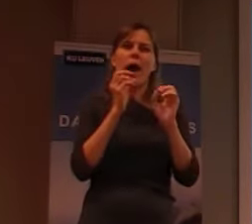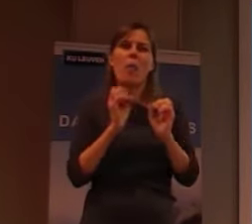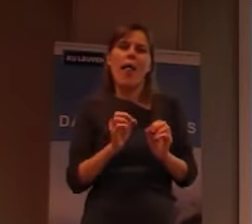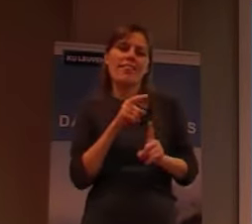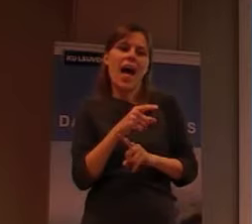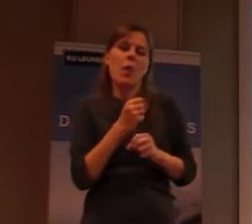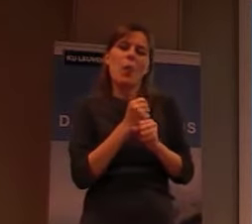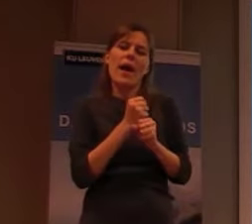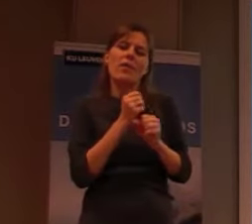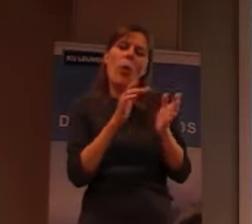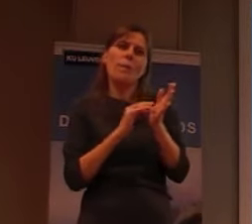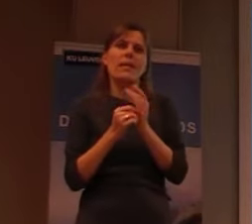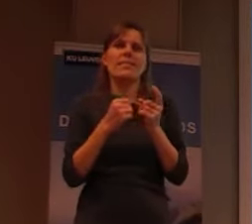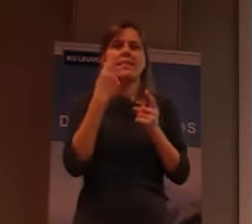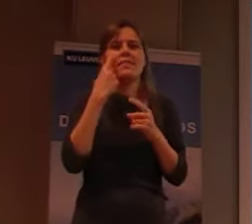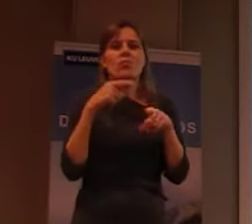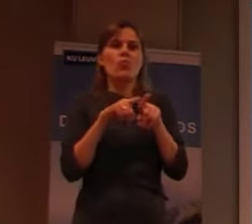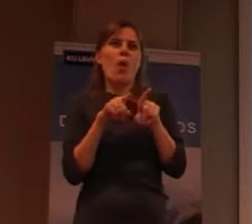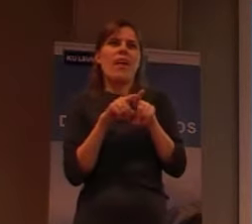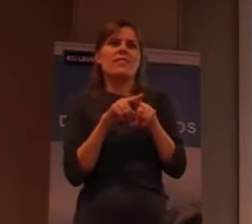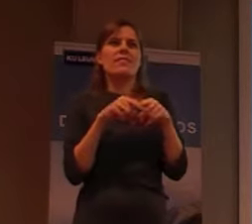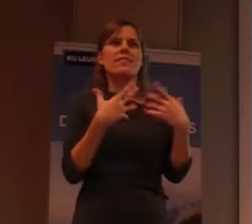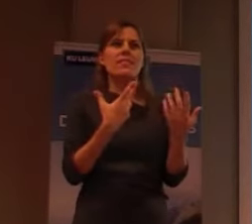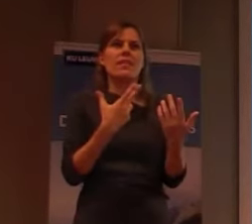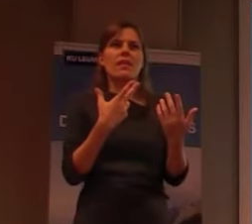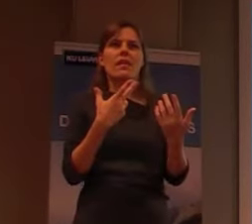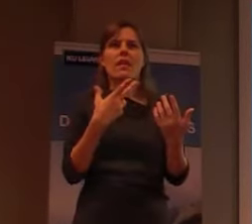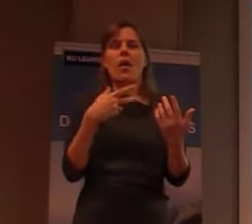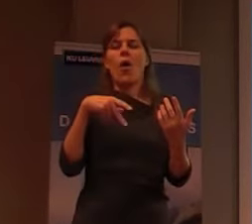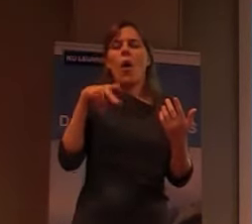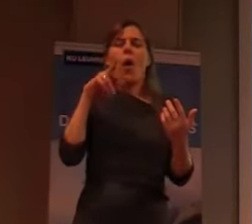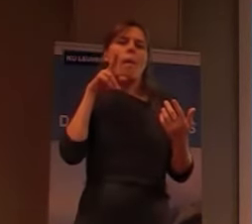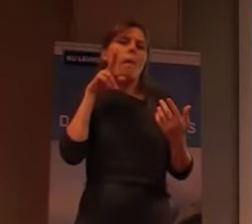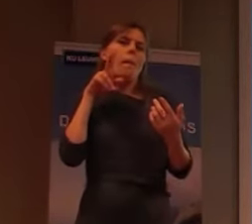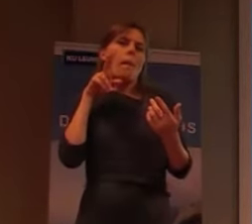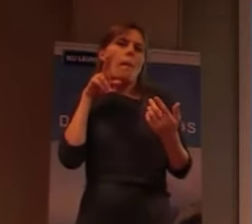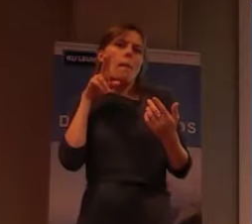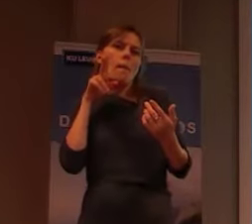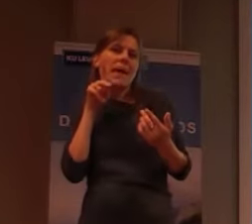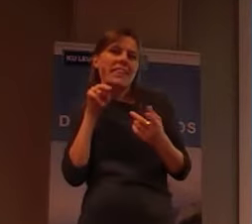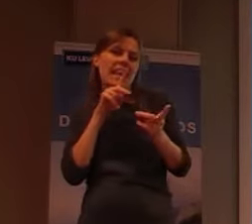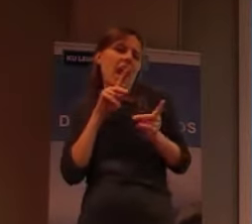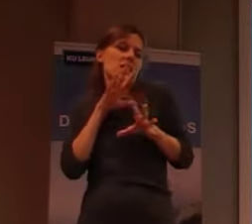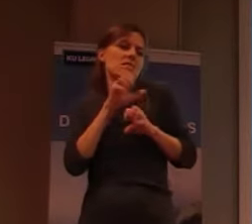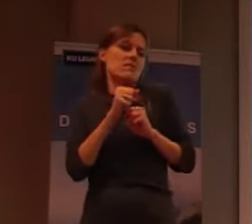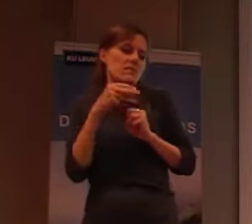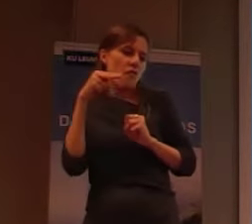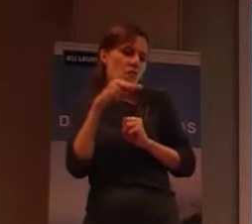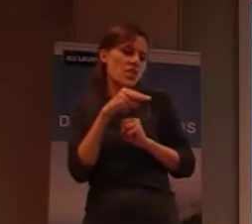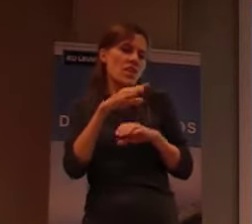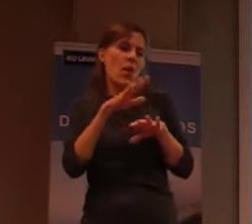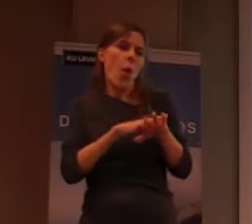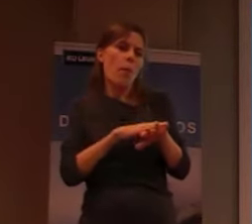benadering was, van, van mensen, die, die, dus niet, zwart, of niet, niet, niet, waar.